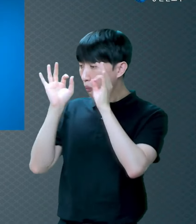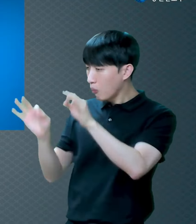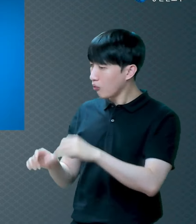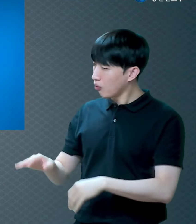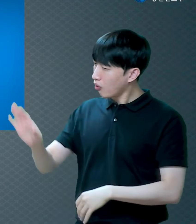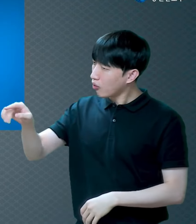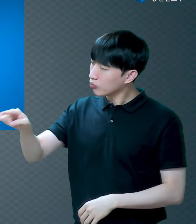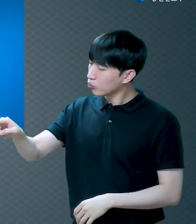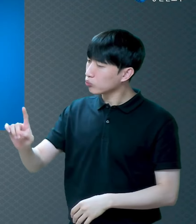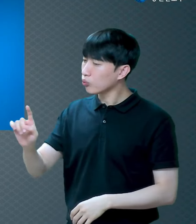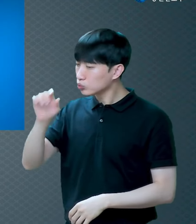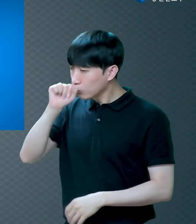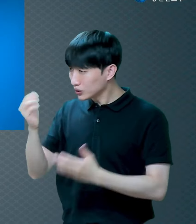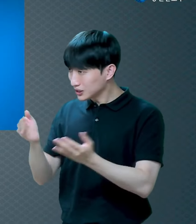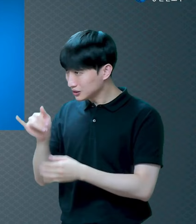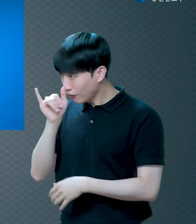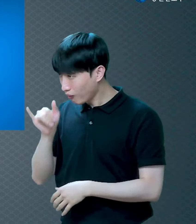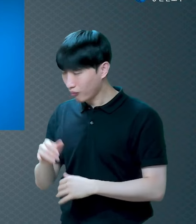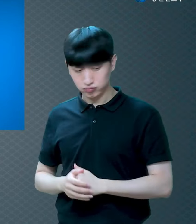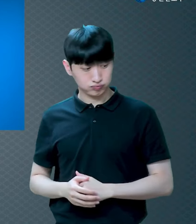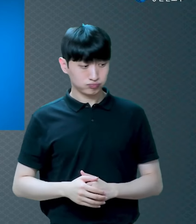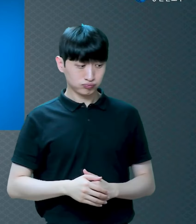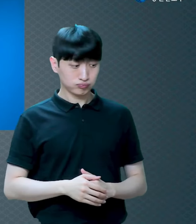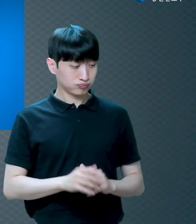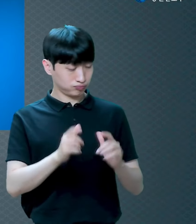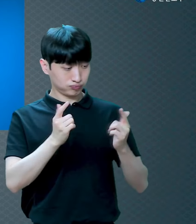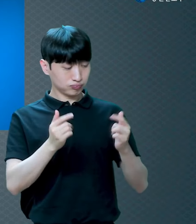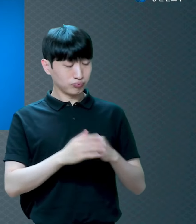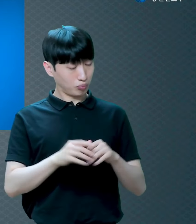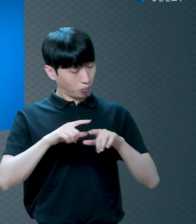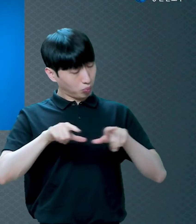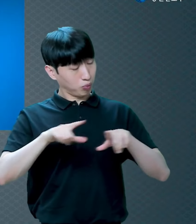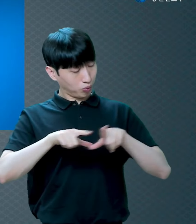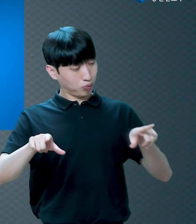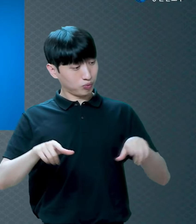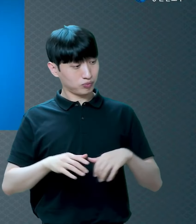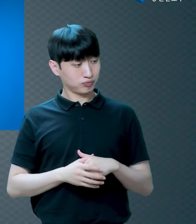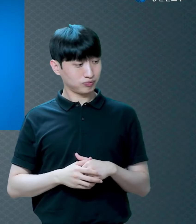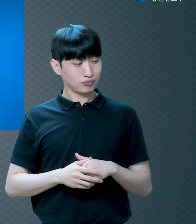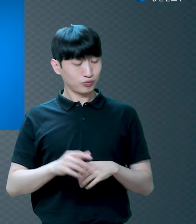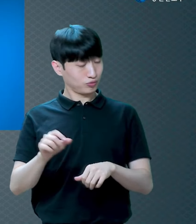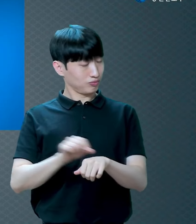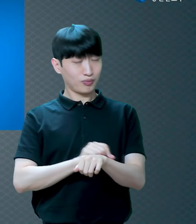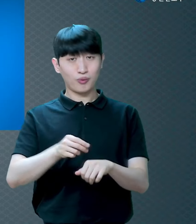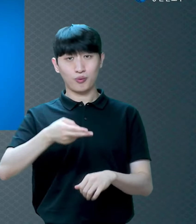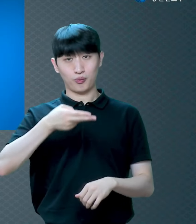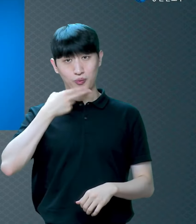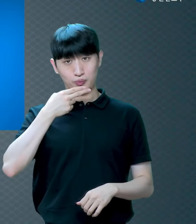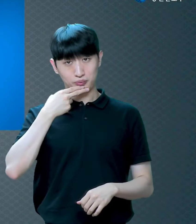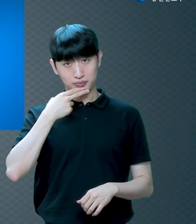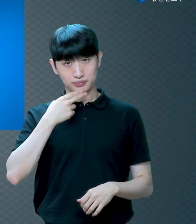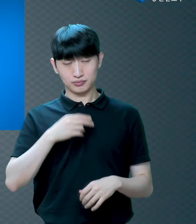평상시인데 사람들이 물어요 무슨 좋은 일이 있냐? 아니 뭐 나 별로 그런 거 없는데